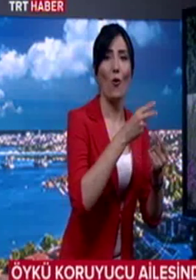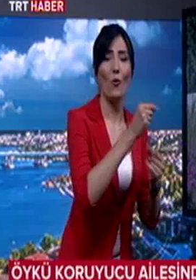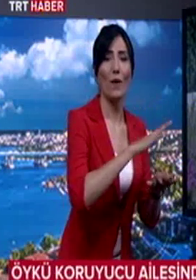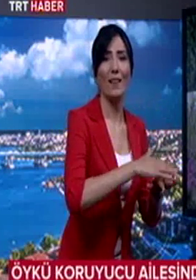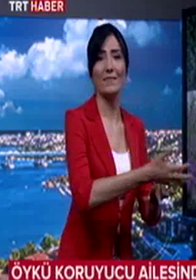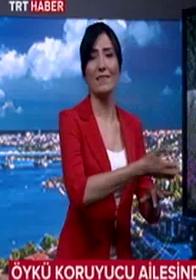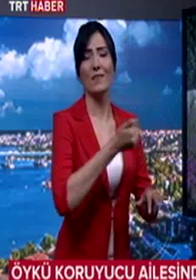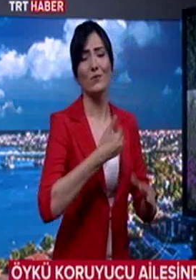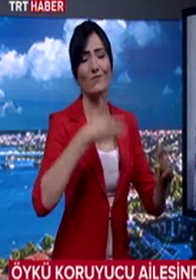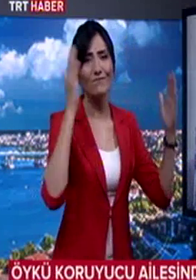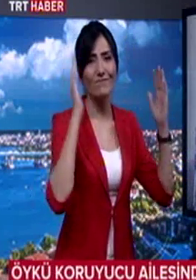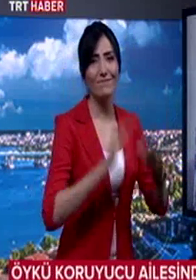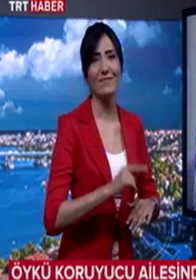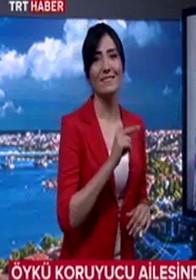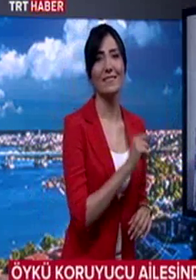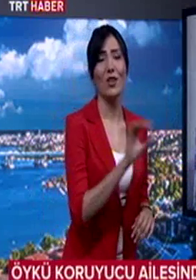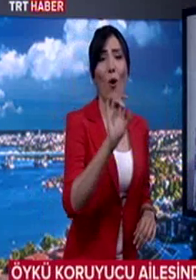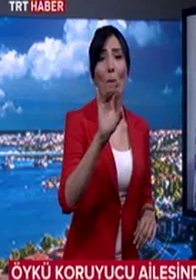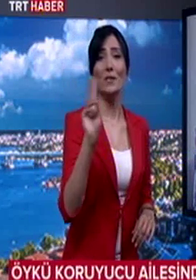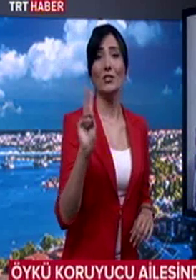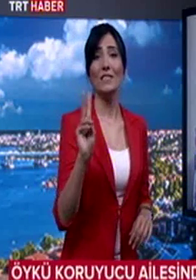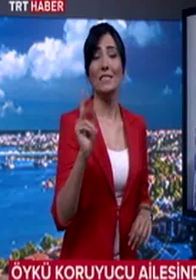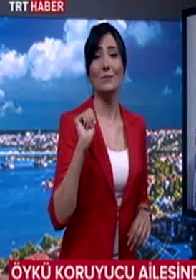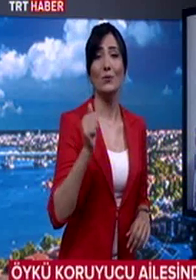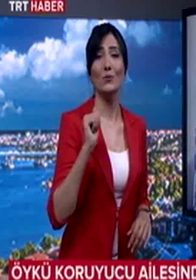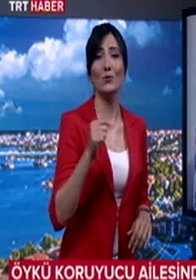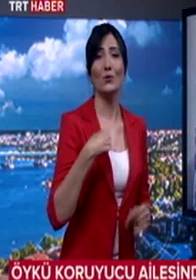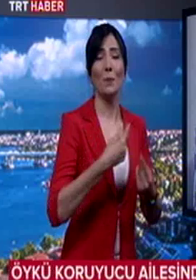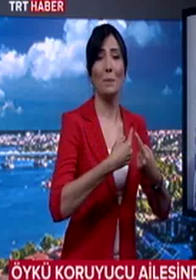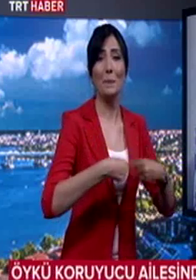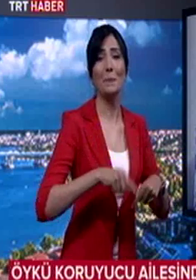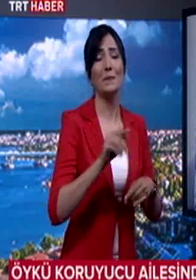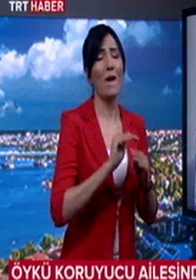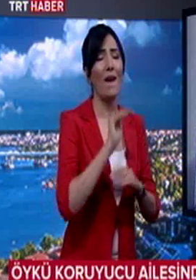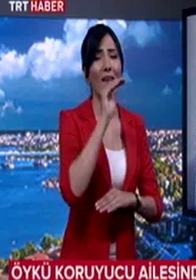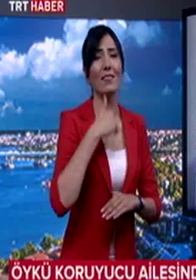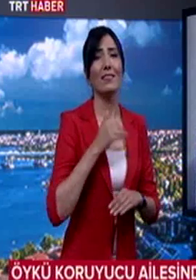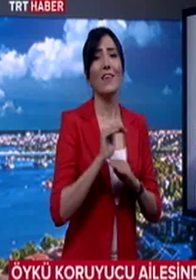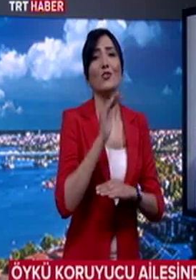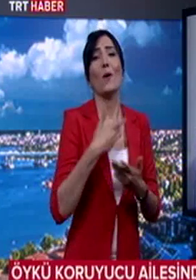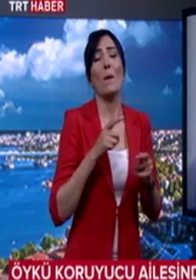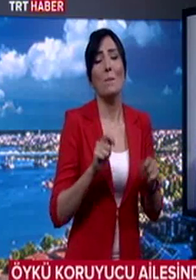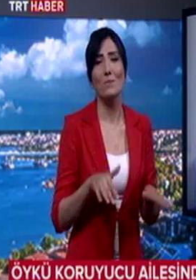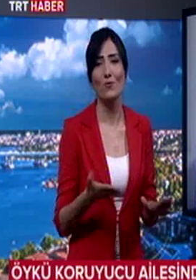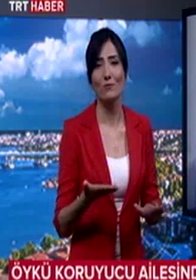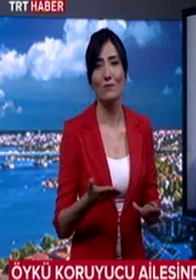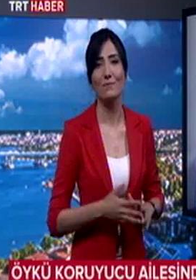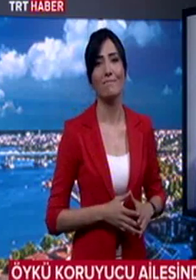alınınca yıkıldı. 15-20 gündür biz bir hayat yaşamıyoruz. Biz